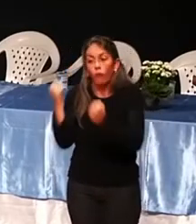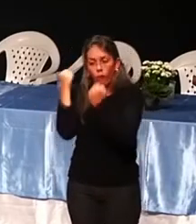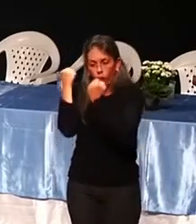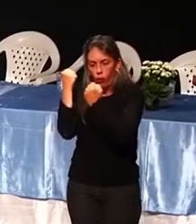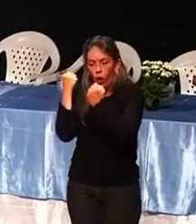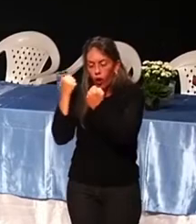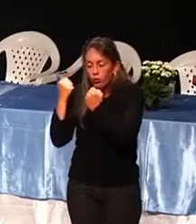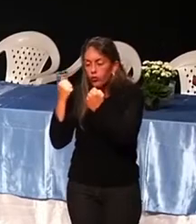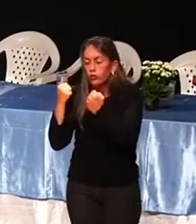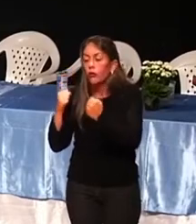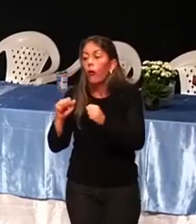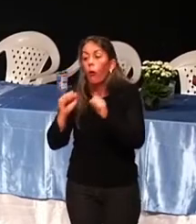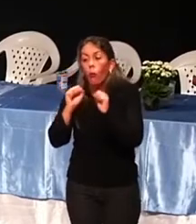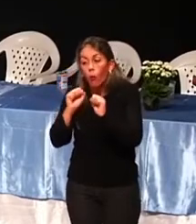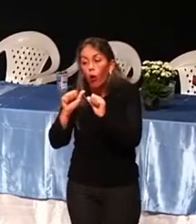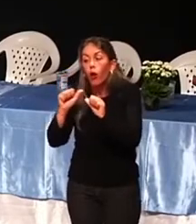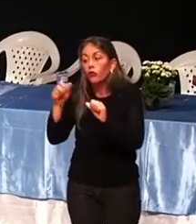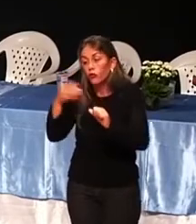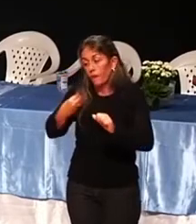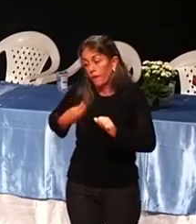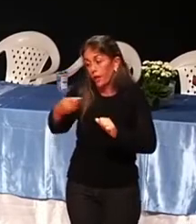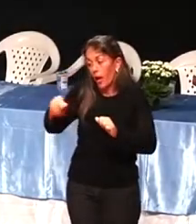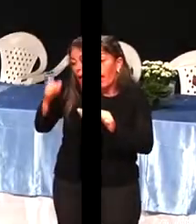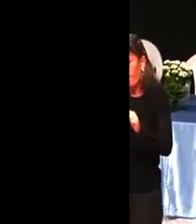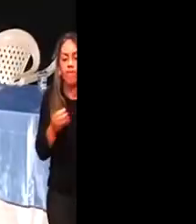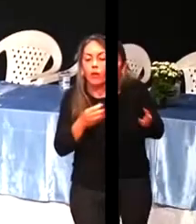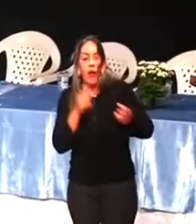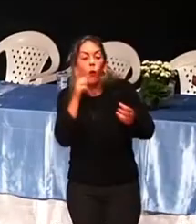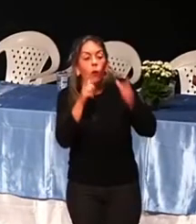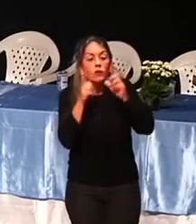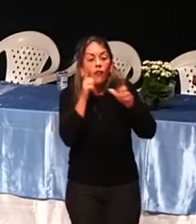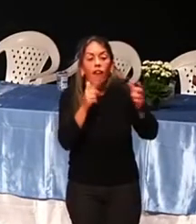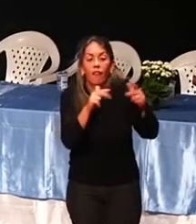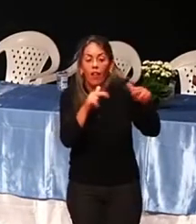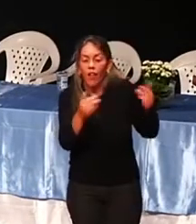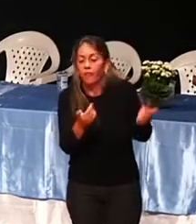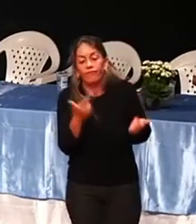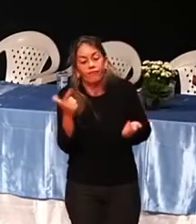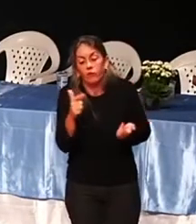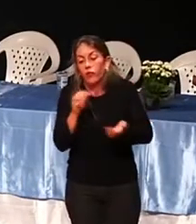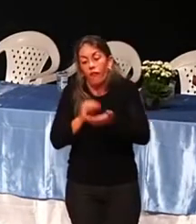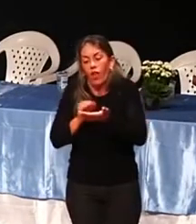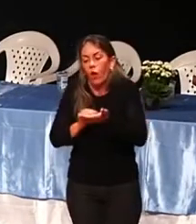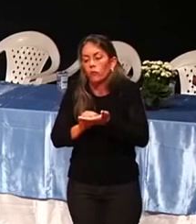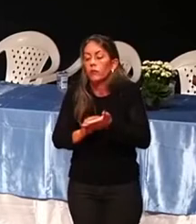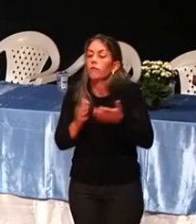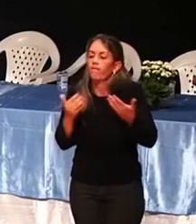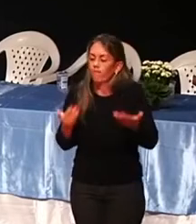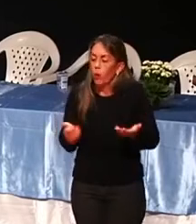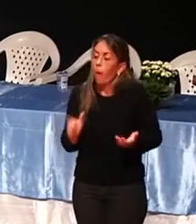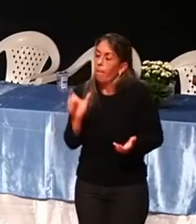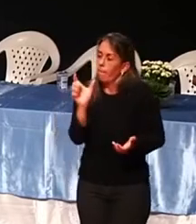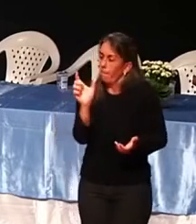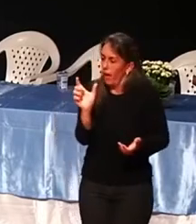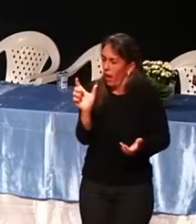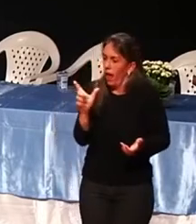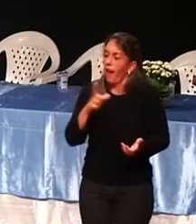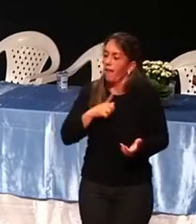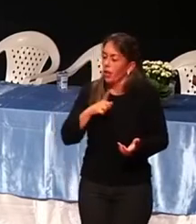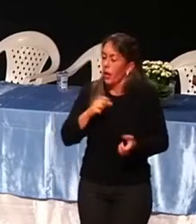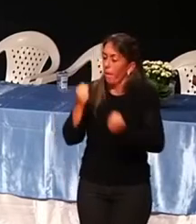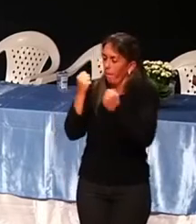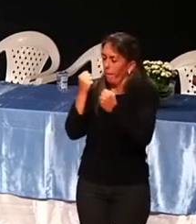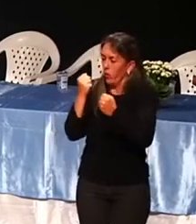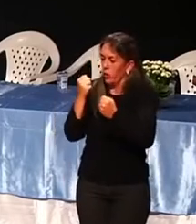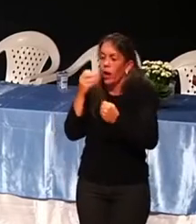de uma mãe, de um aluno, de um filho, de um colega de trabalho, então a palavra tem poder. Vamos fazer um teste só para ver se a